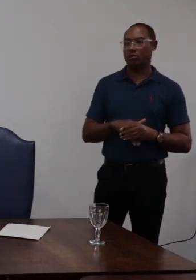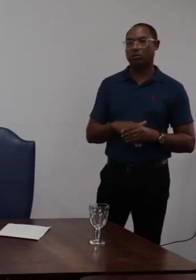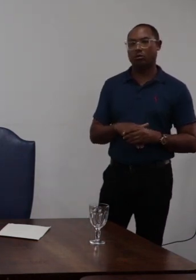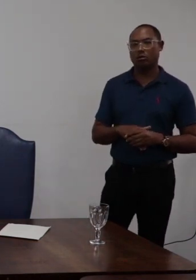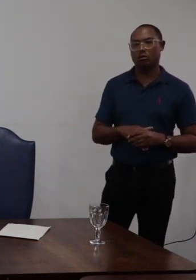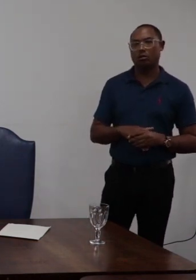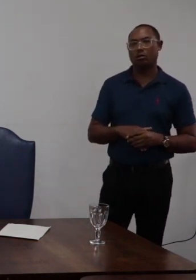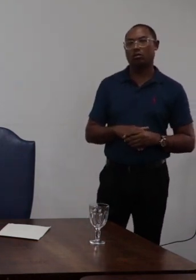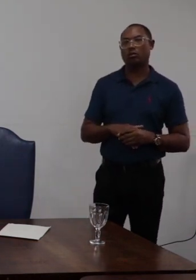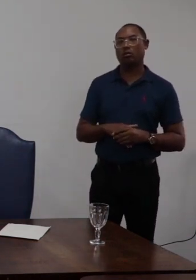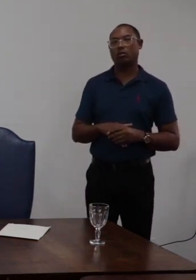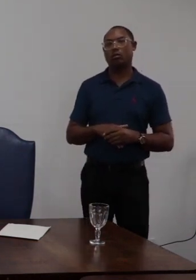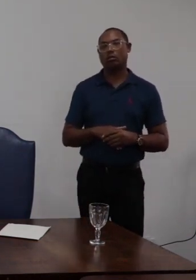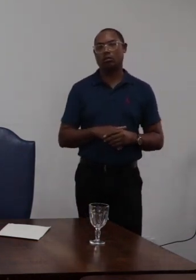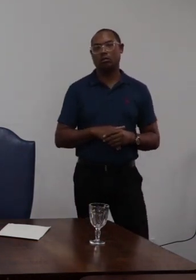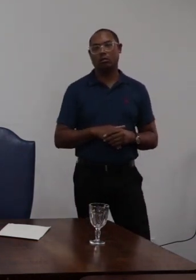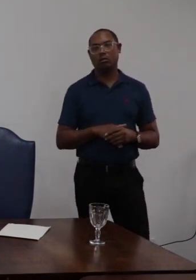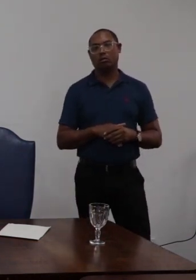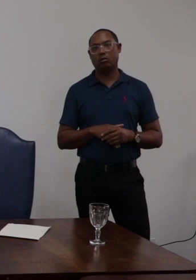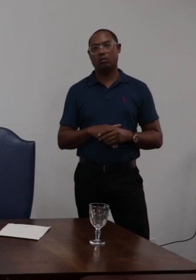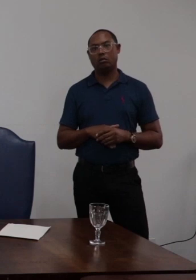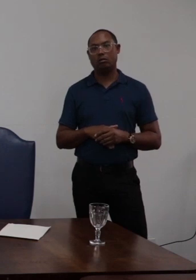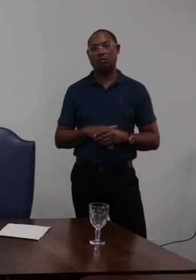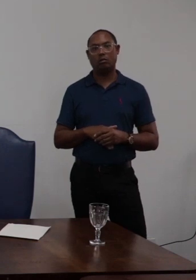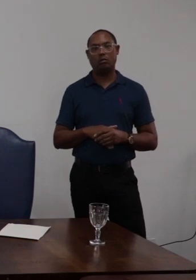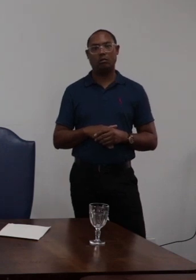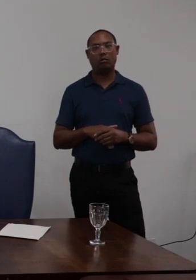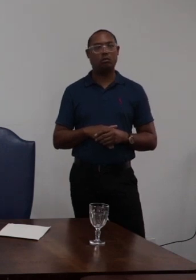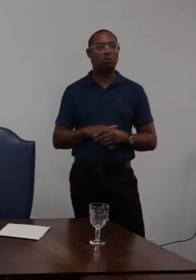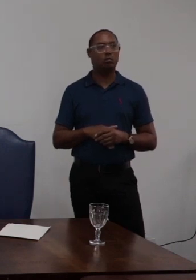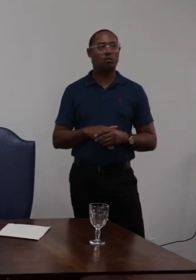aqueles que optam por ser abster por favor se manifeste